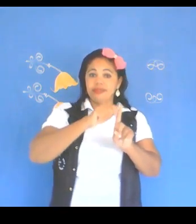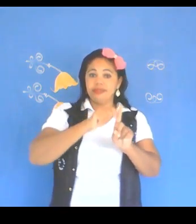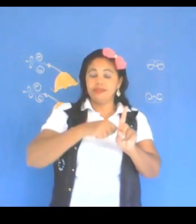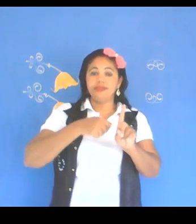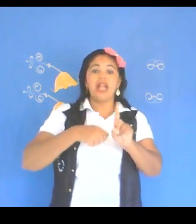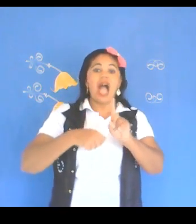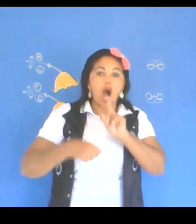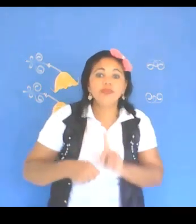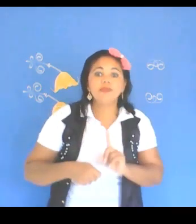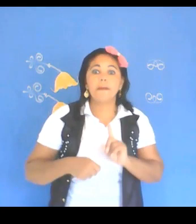hum, hum,